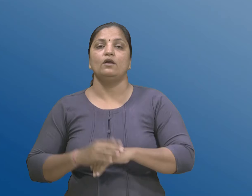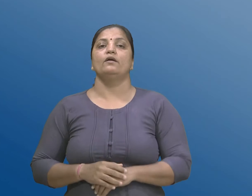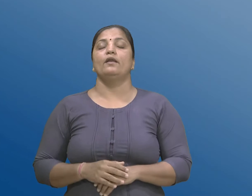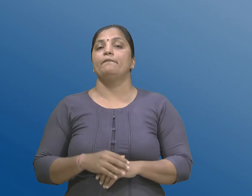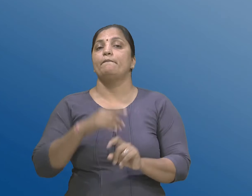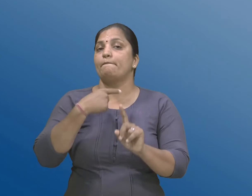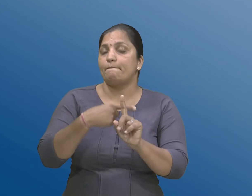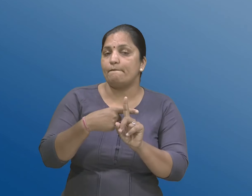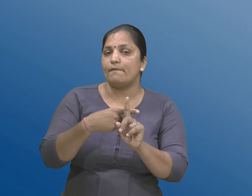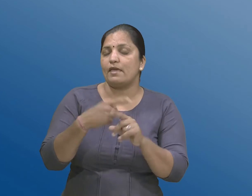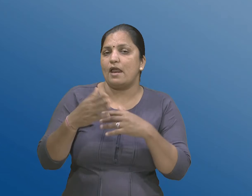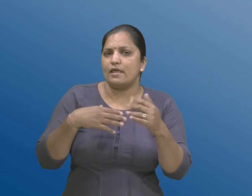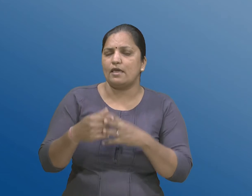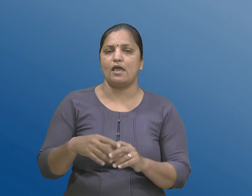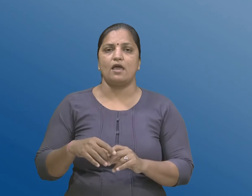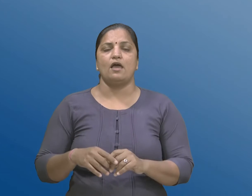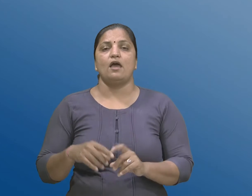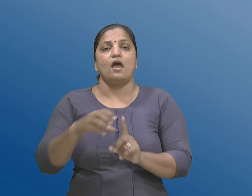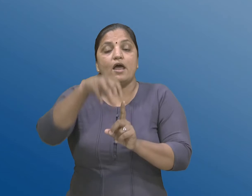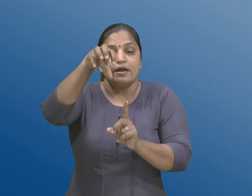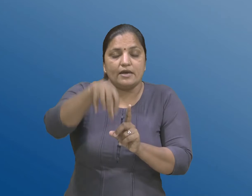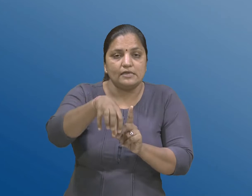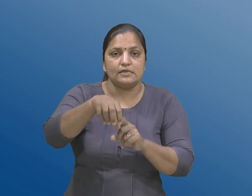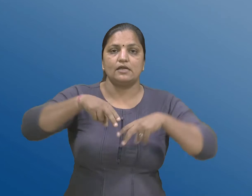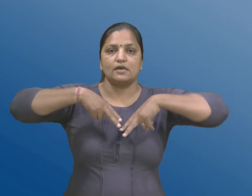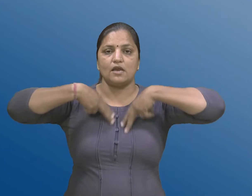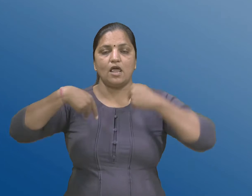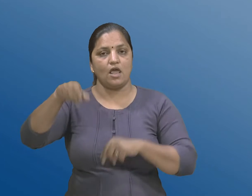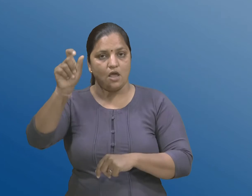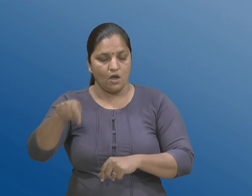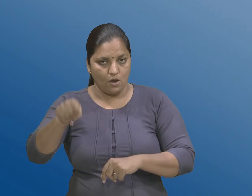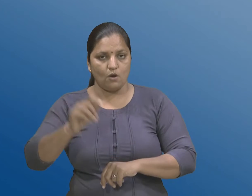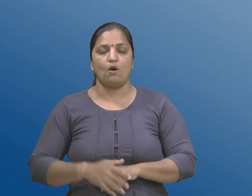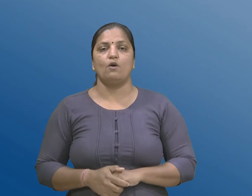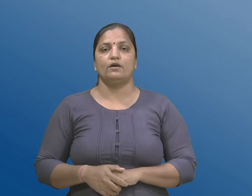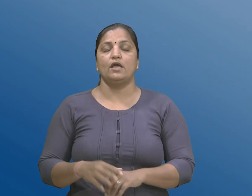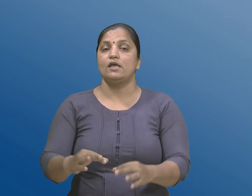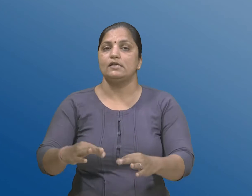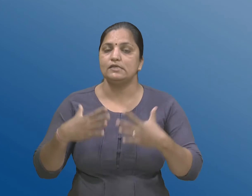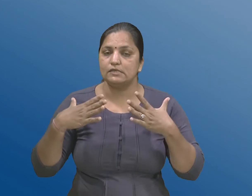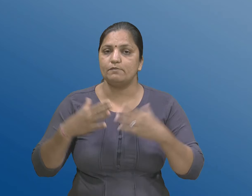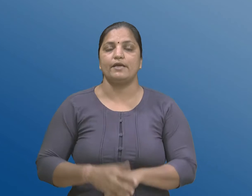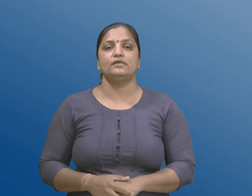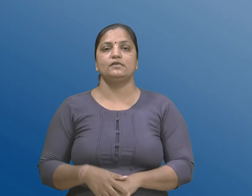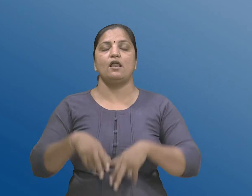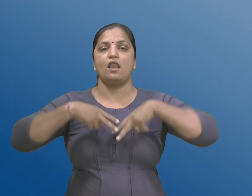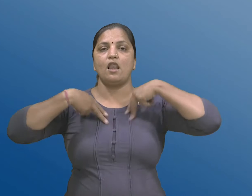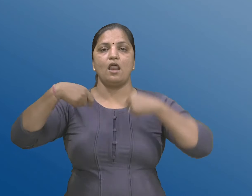जि खास अदालत तरीके मुकर्रर